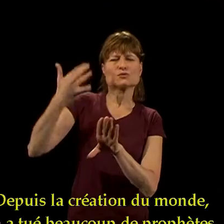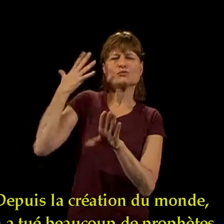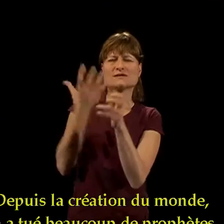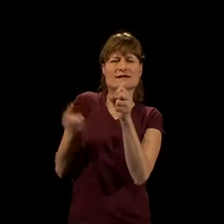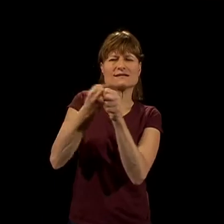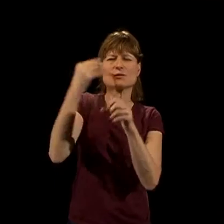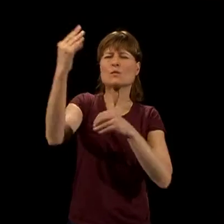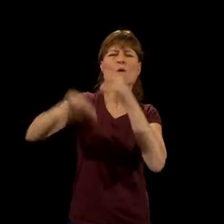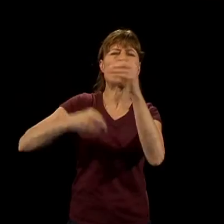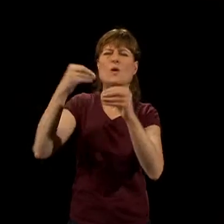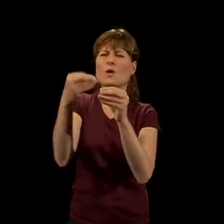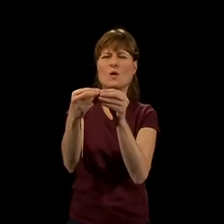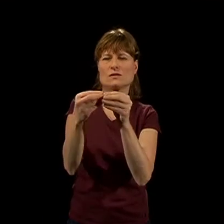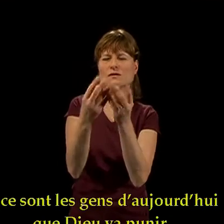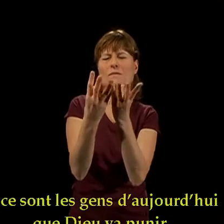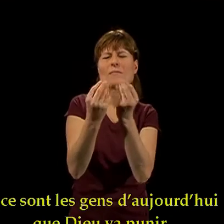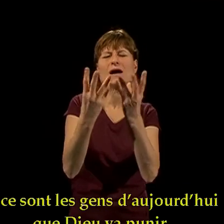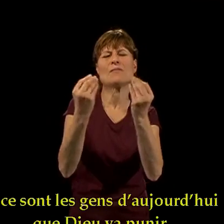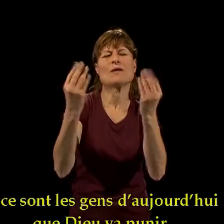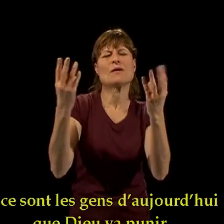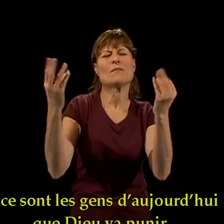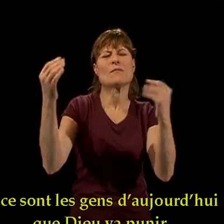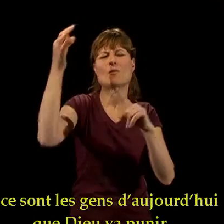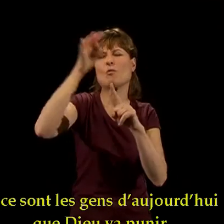Et ce sont les gens d'aujourd'hui que Dieu va punir.